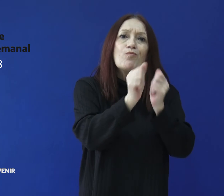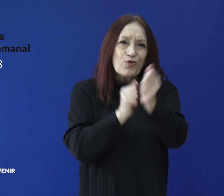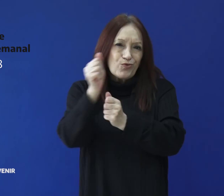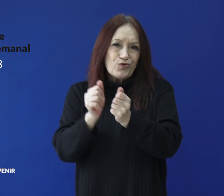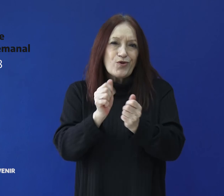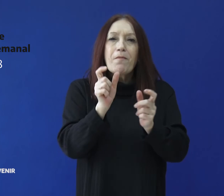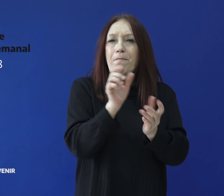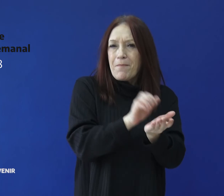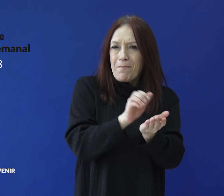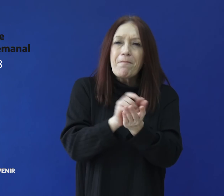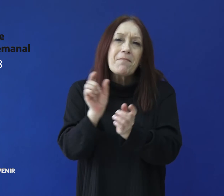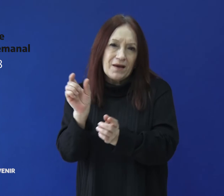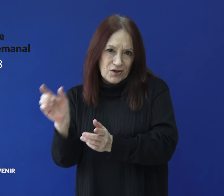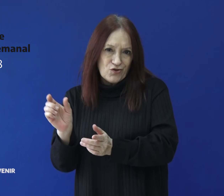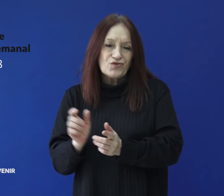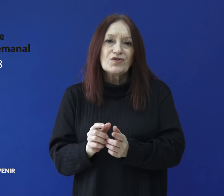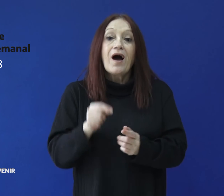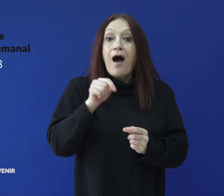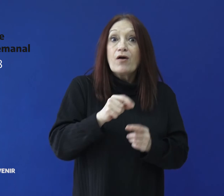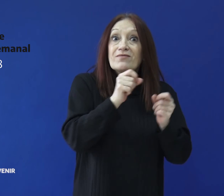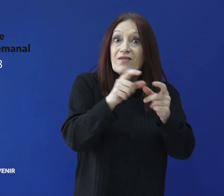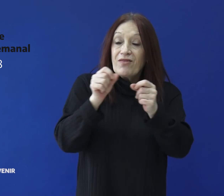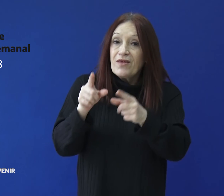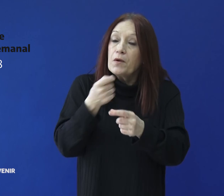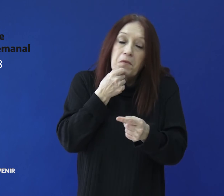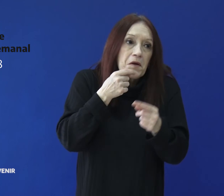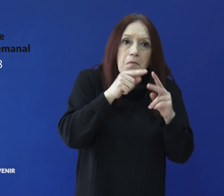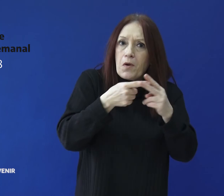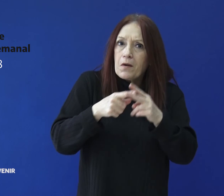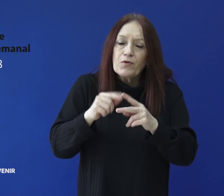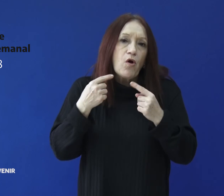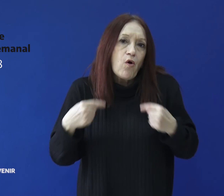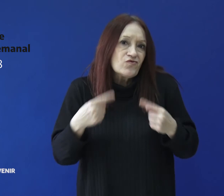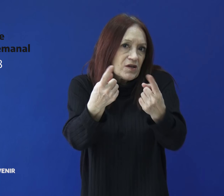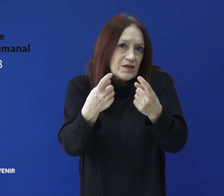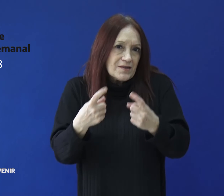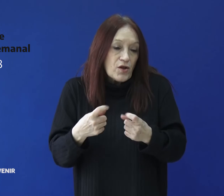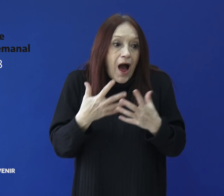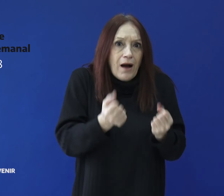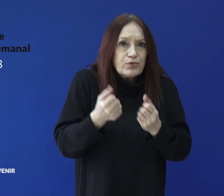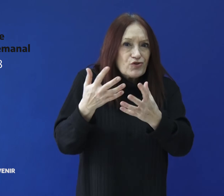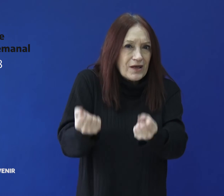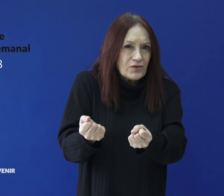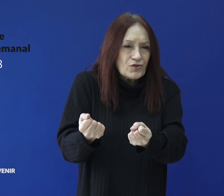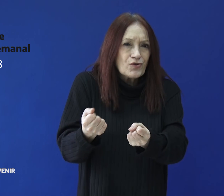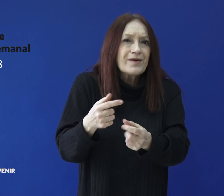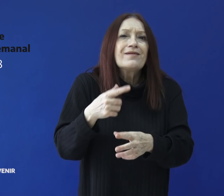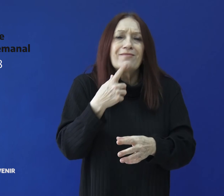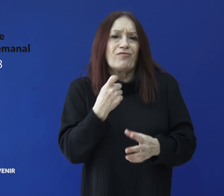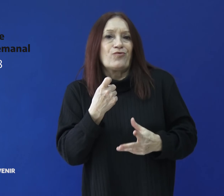En esta ocasión, se entregaron elementos y equipamientos avalando así la importancia que tiene la economía social